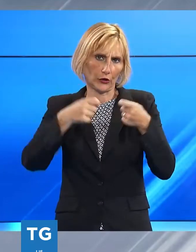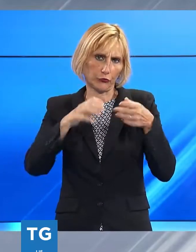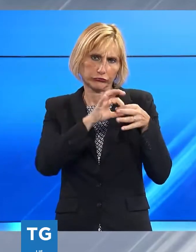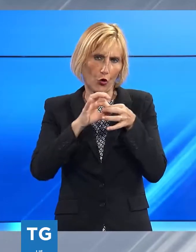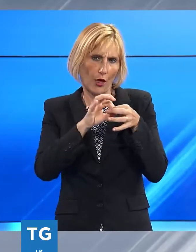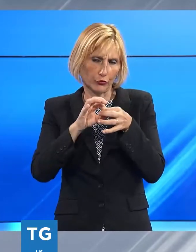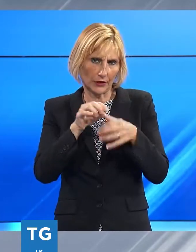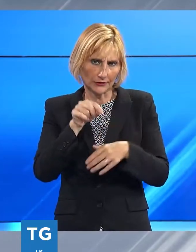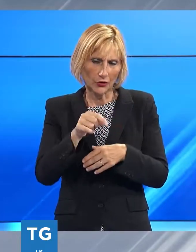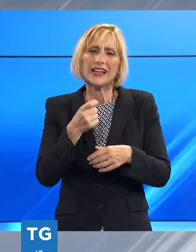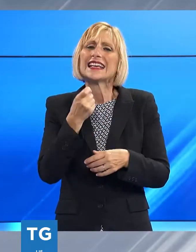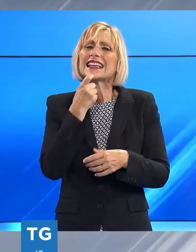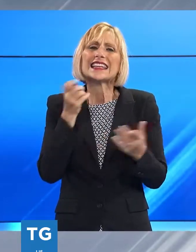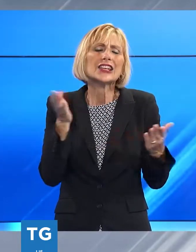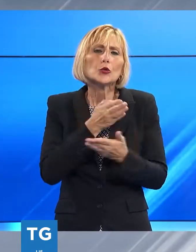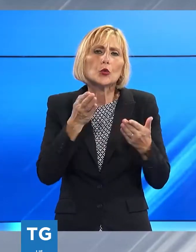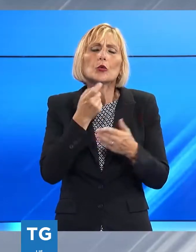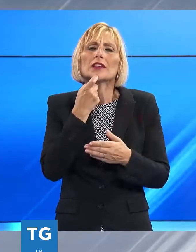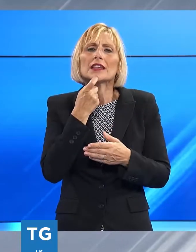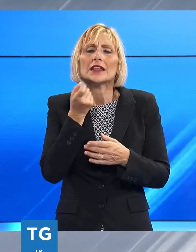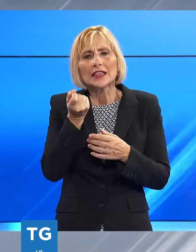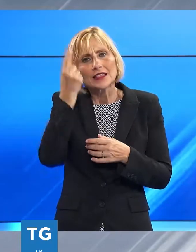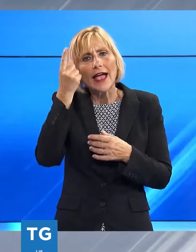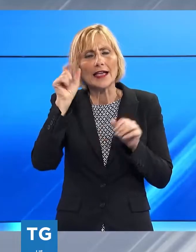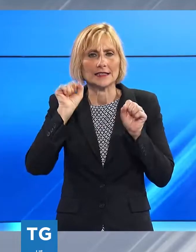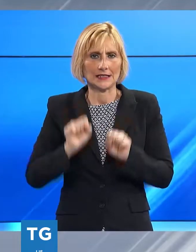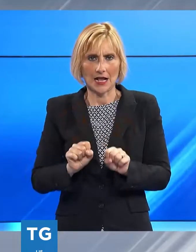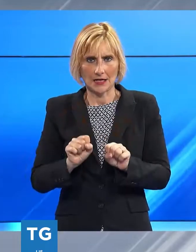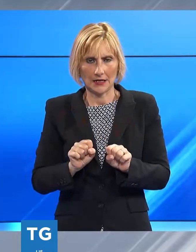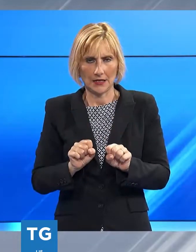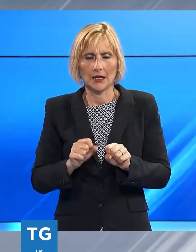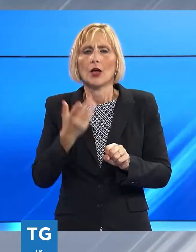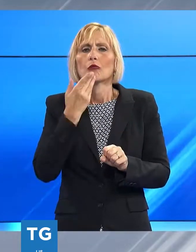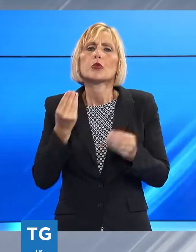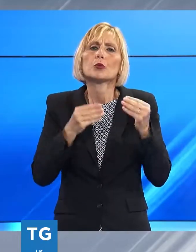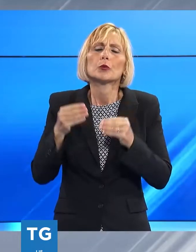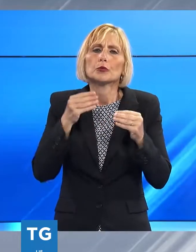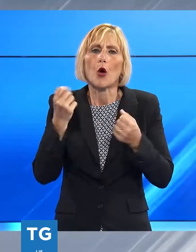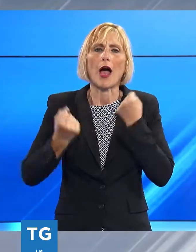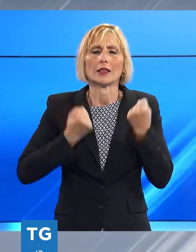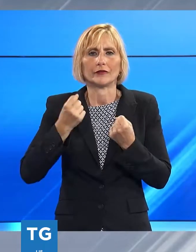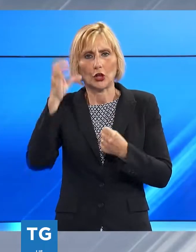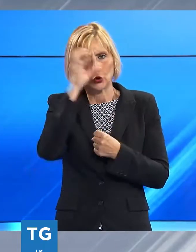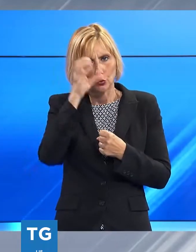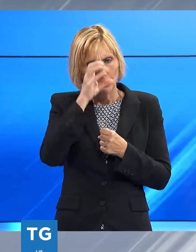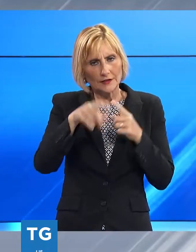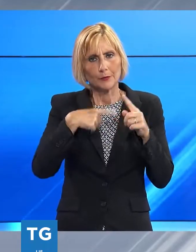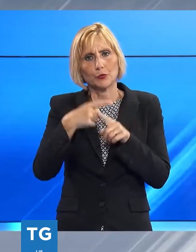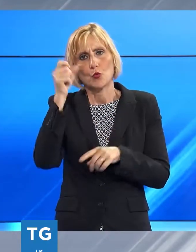di chiunque abbia sane idee e voglia implementare l'attività turistica e culturale